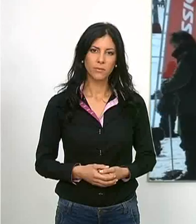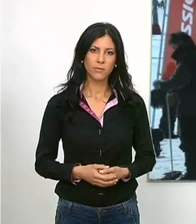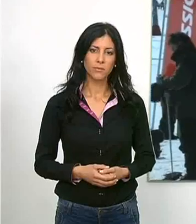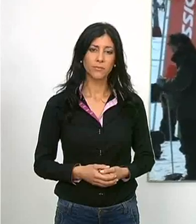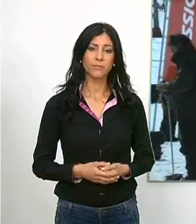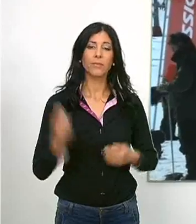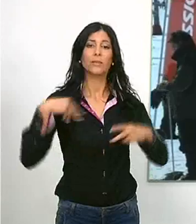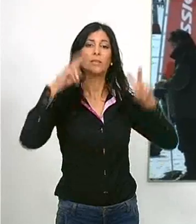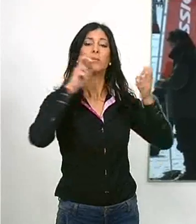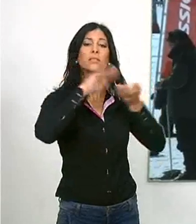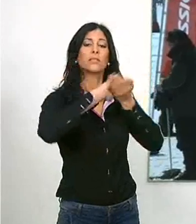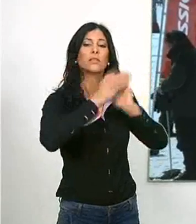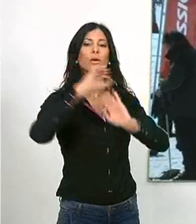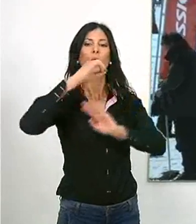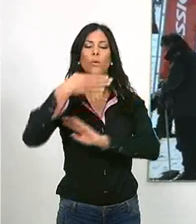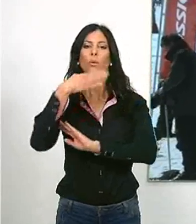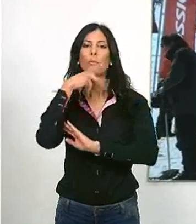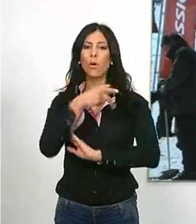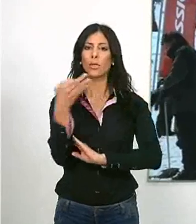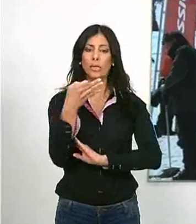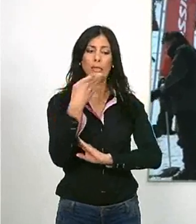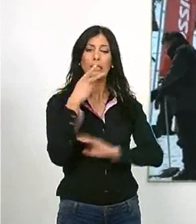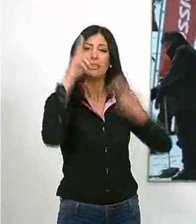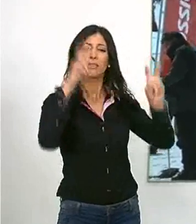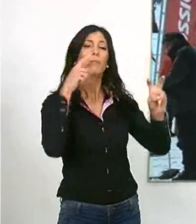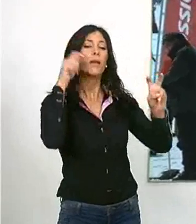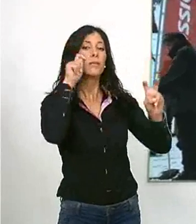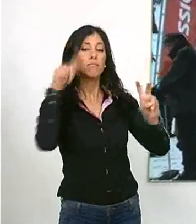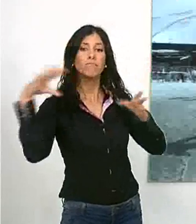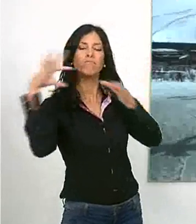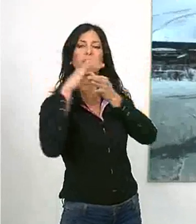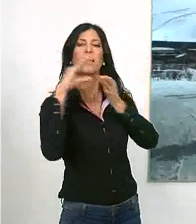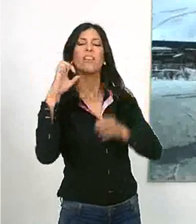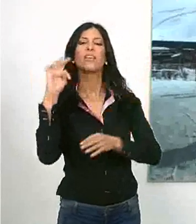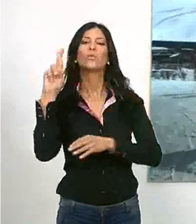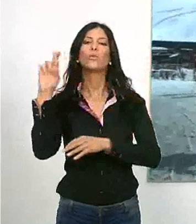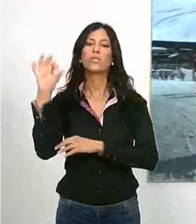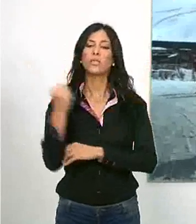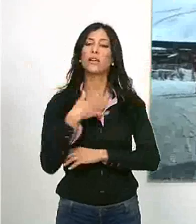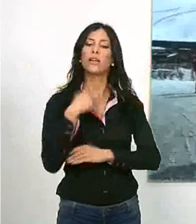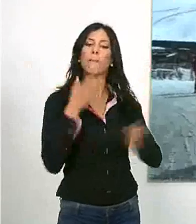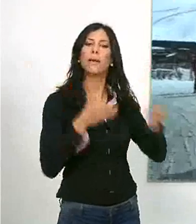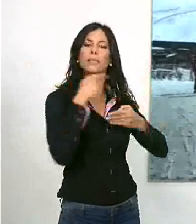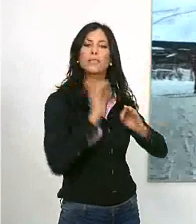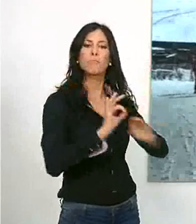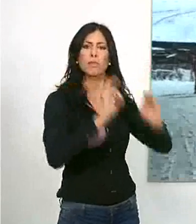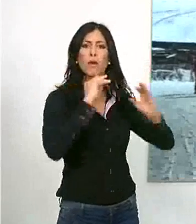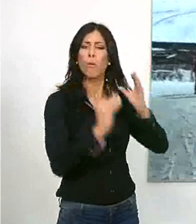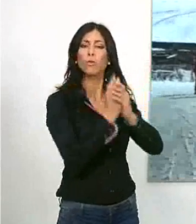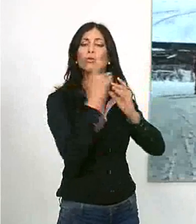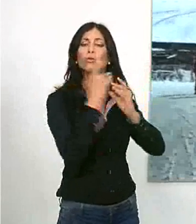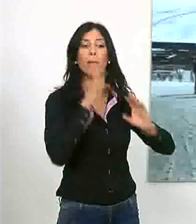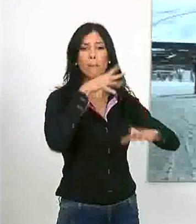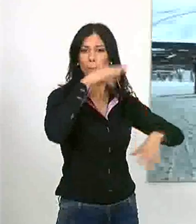De igual modo, Sierra Nevada Club, el operador turístico de Cetursa, elaborará paquete de viajes combinados con